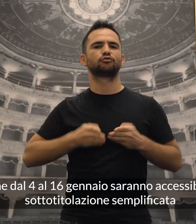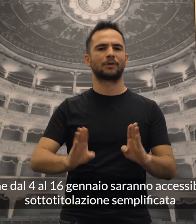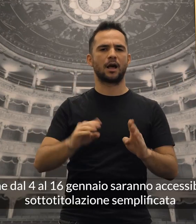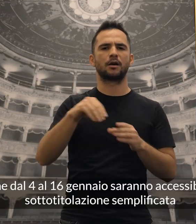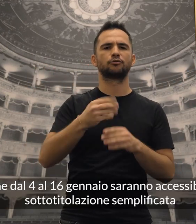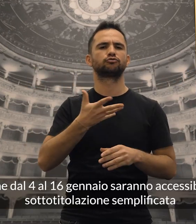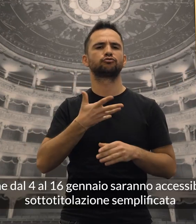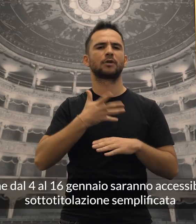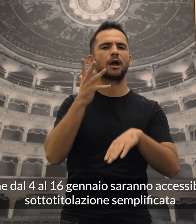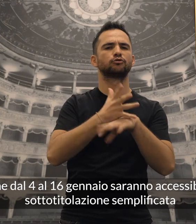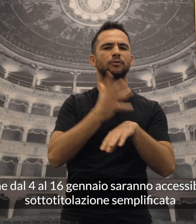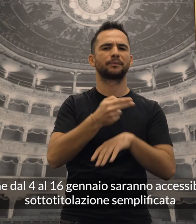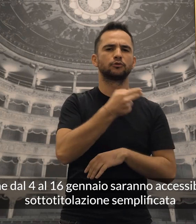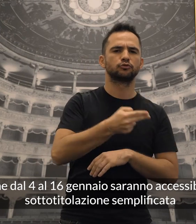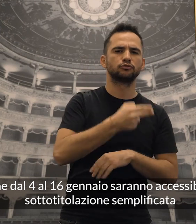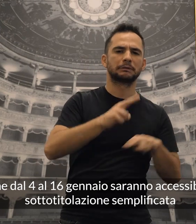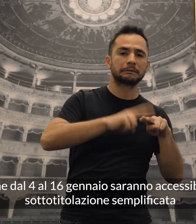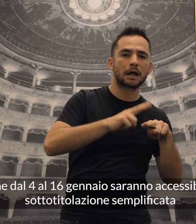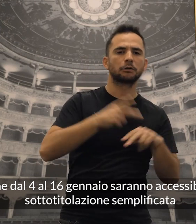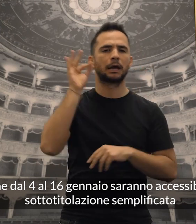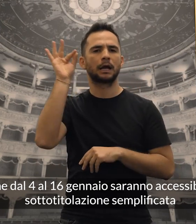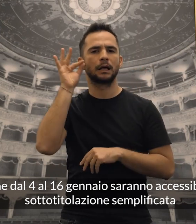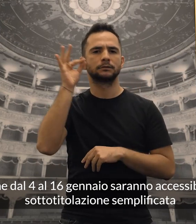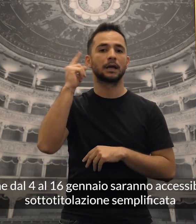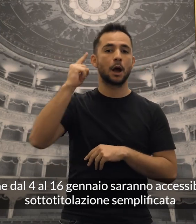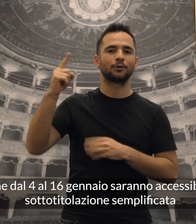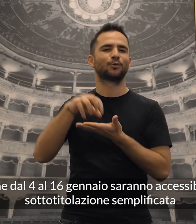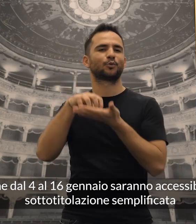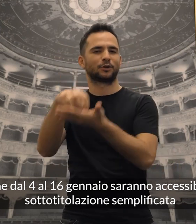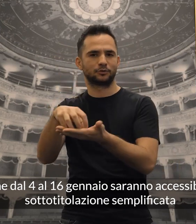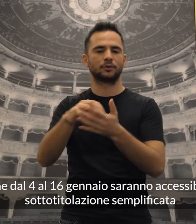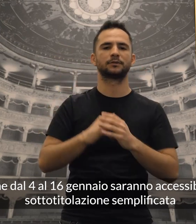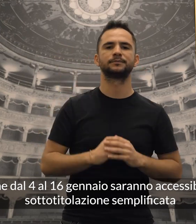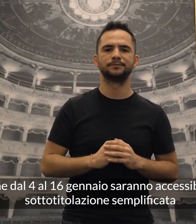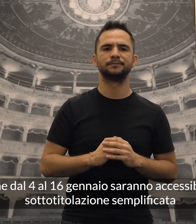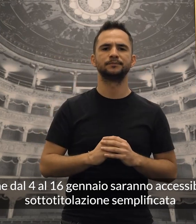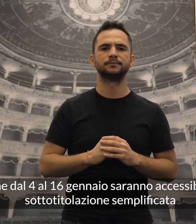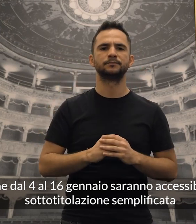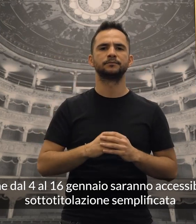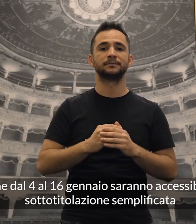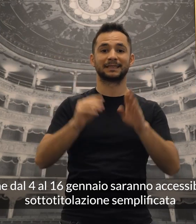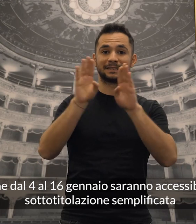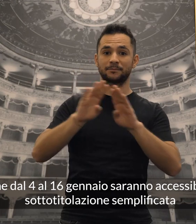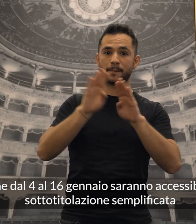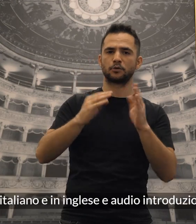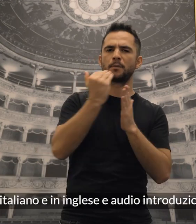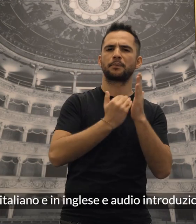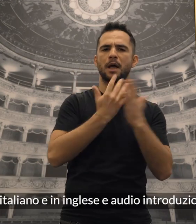repliche dal 4 al 16 gennaio saranno accessibili tramite sottotitolazione semplificata in italiano